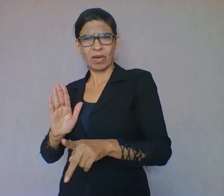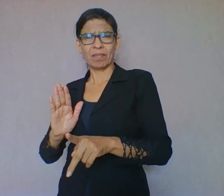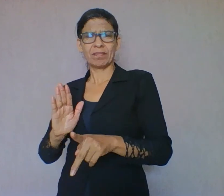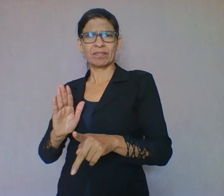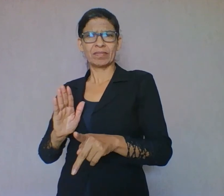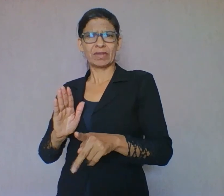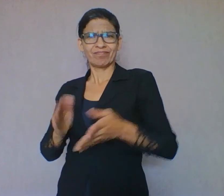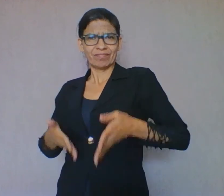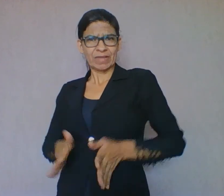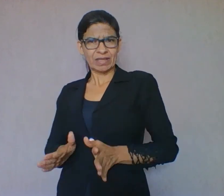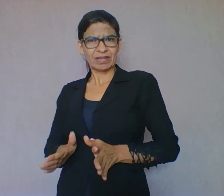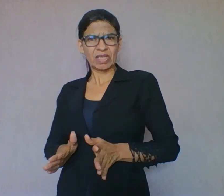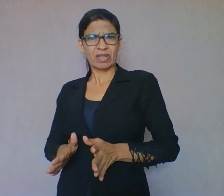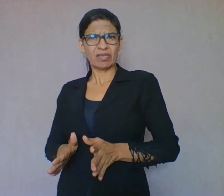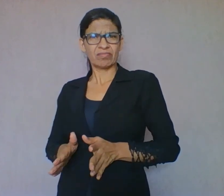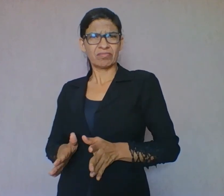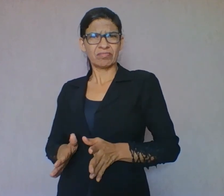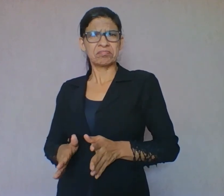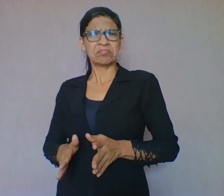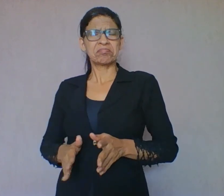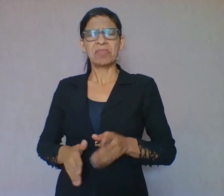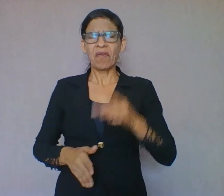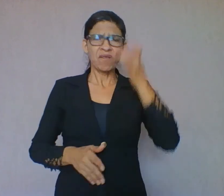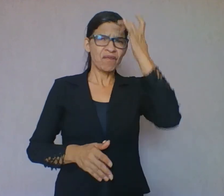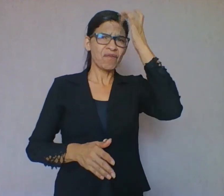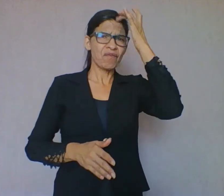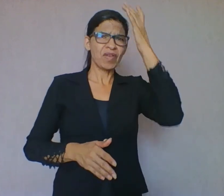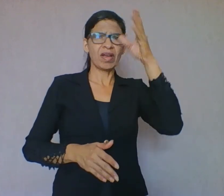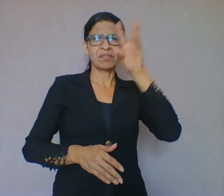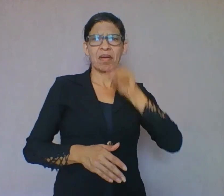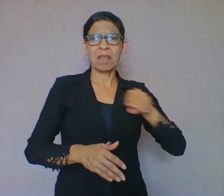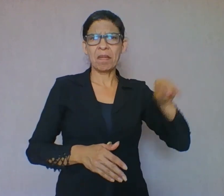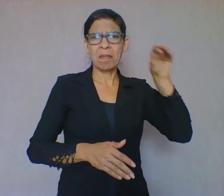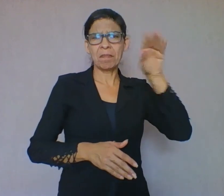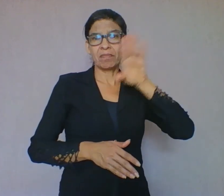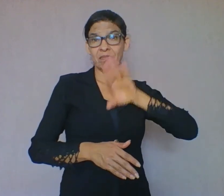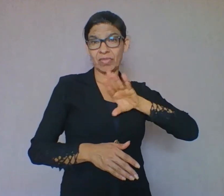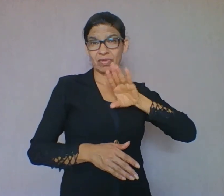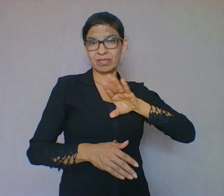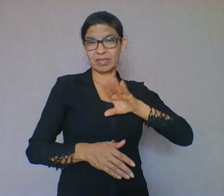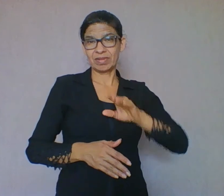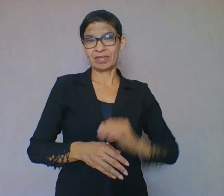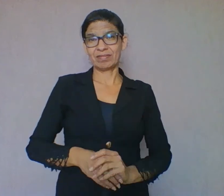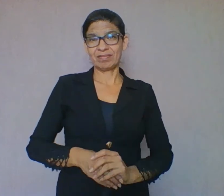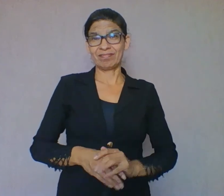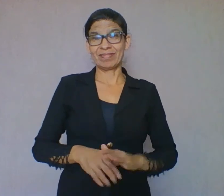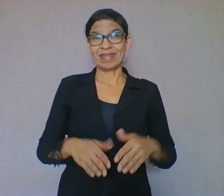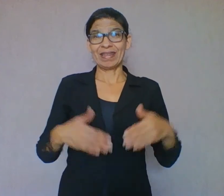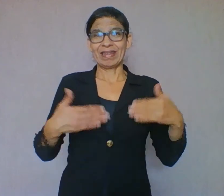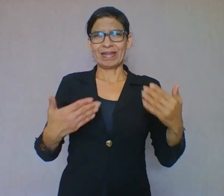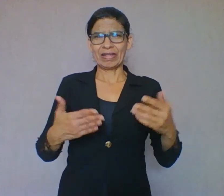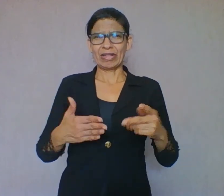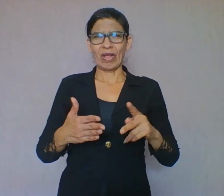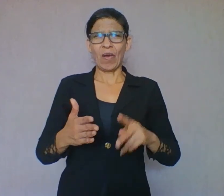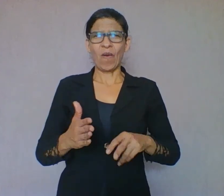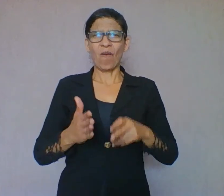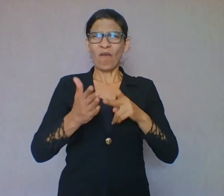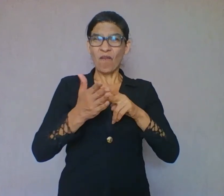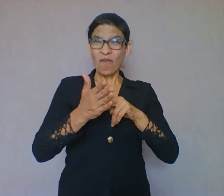vocabulário de uma língua, mais fácil será a interpretação de um texto. Por quê? Quando o vocabulário do leitor é restrito, a